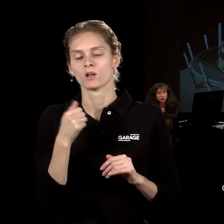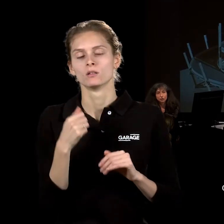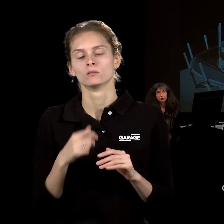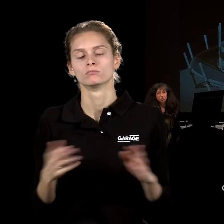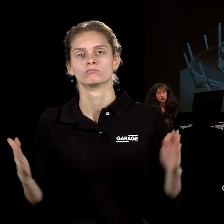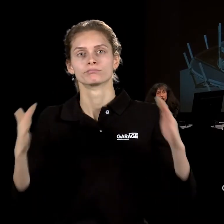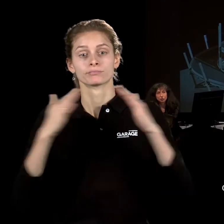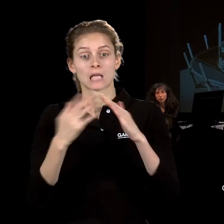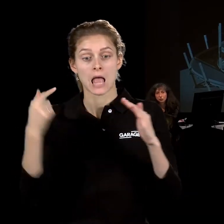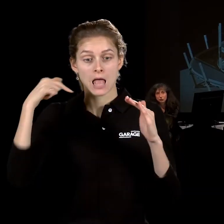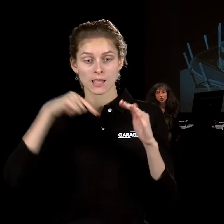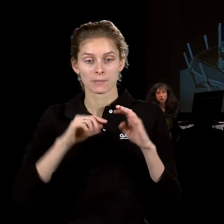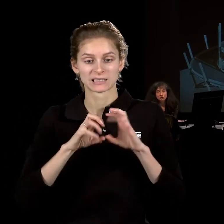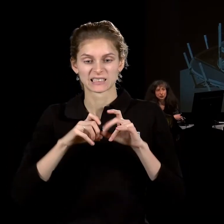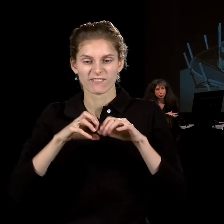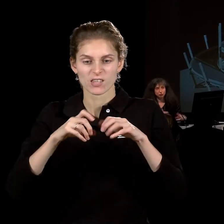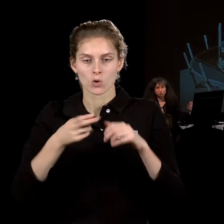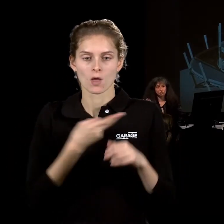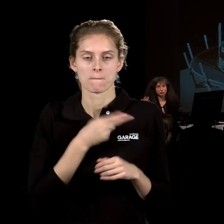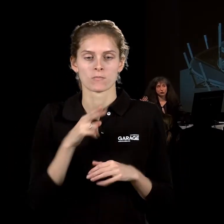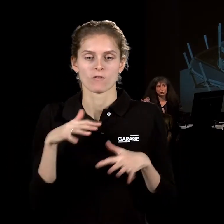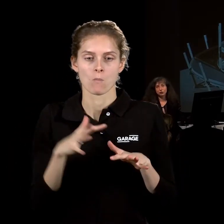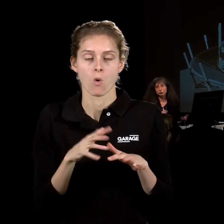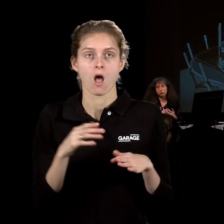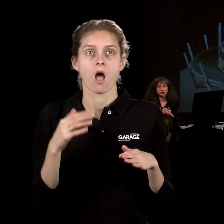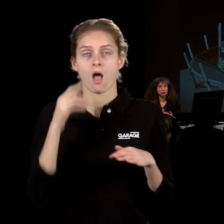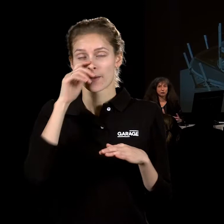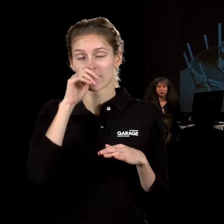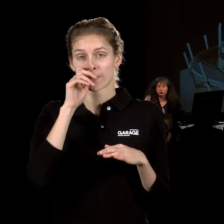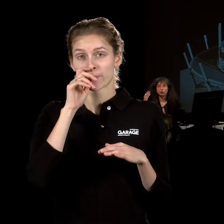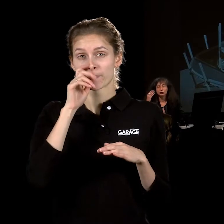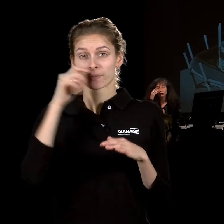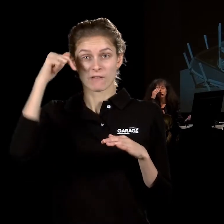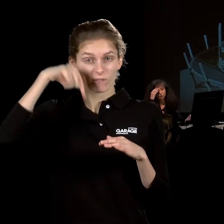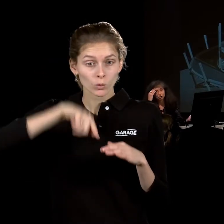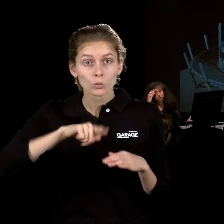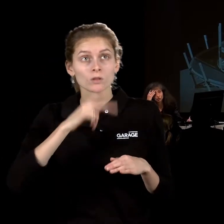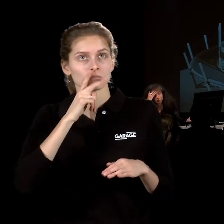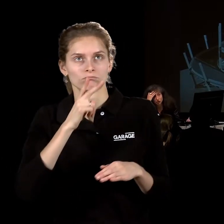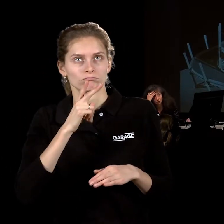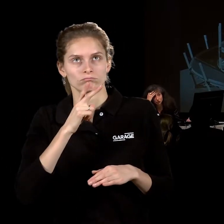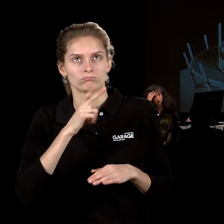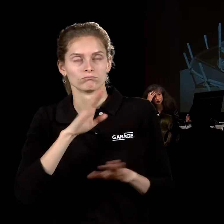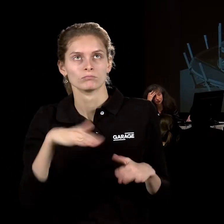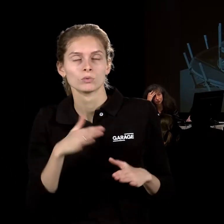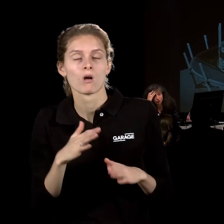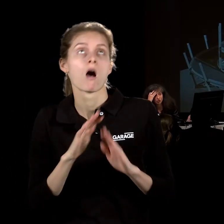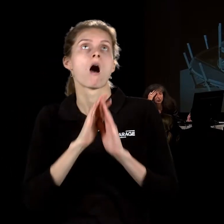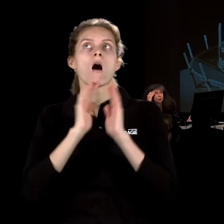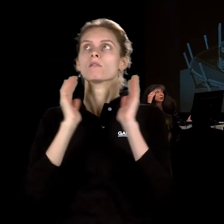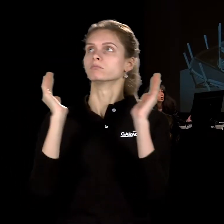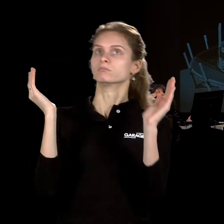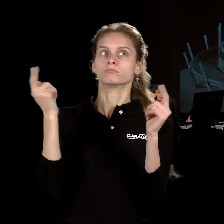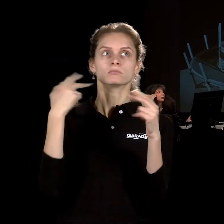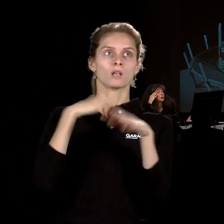содержатся свитки Мёртого моря. Собственно, там нечего смотреть, кроме самого этого здания, которое вывезет как летающая тарелка, приземлившаяся. Это одно из